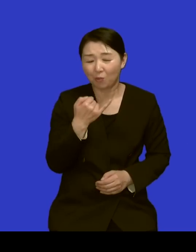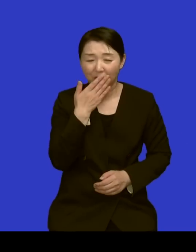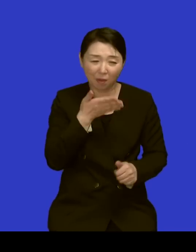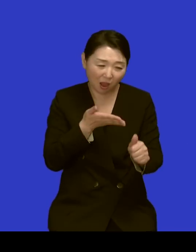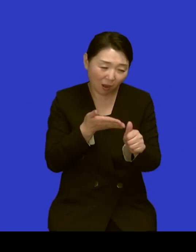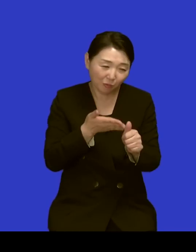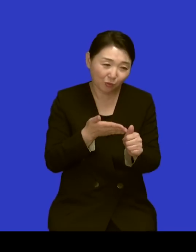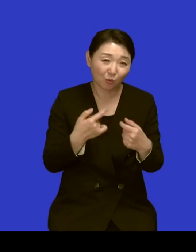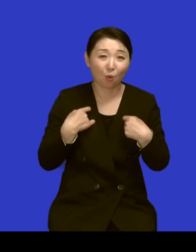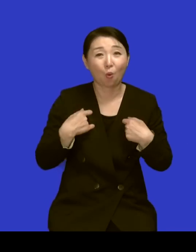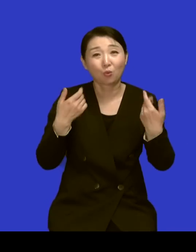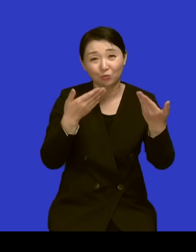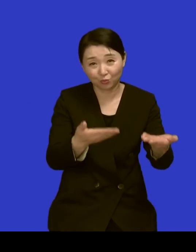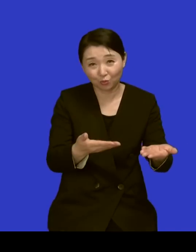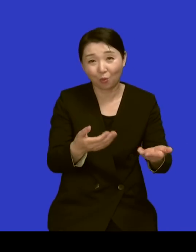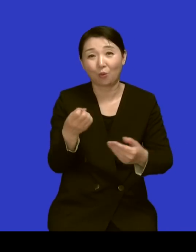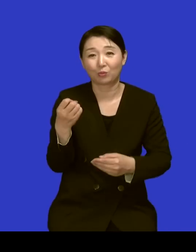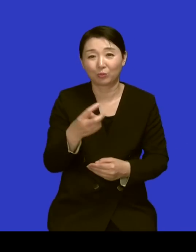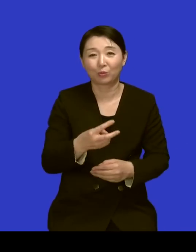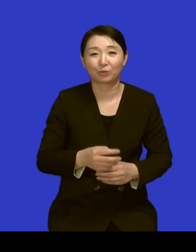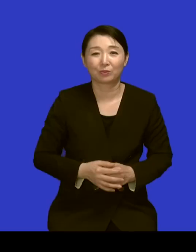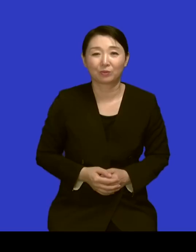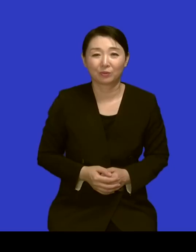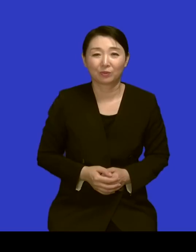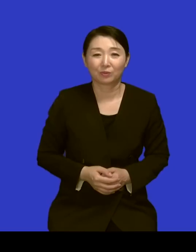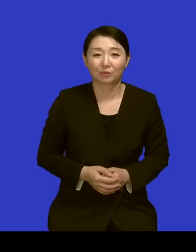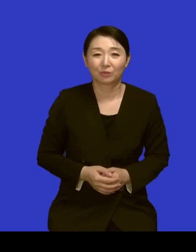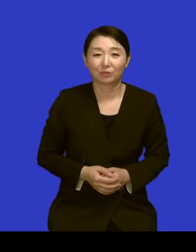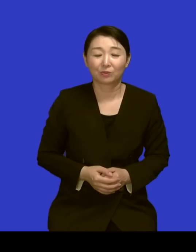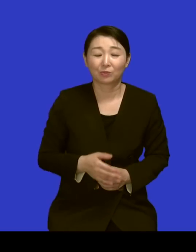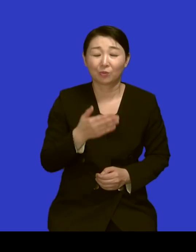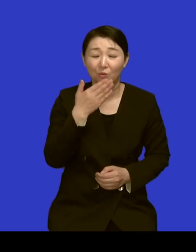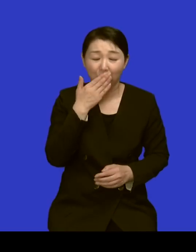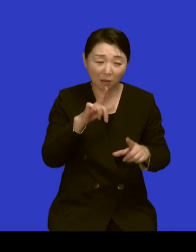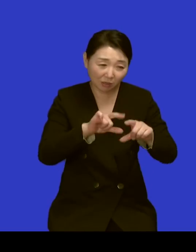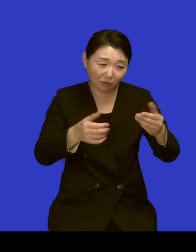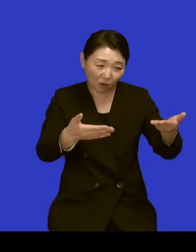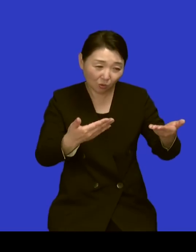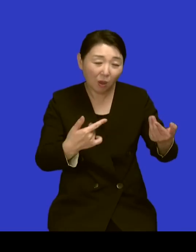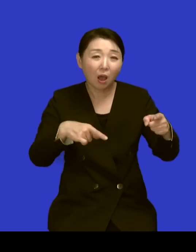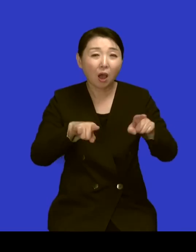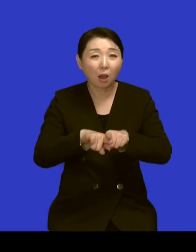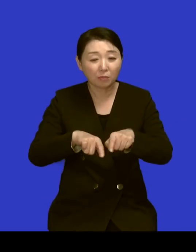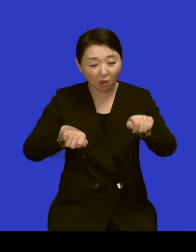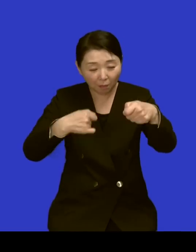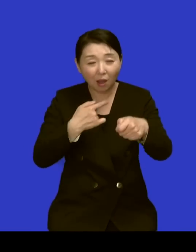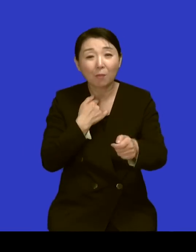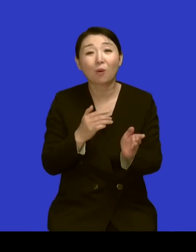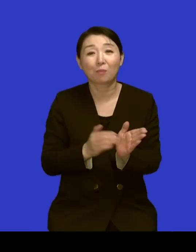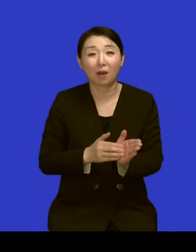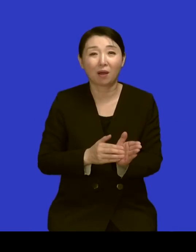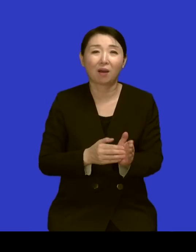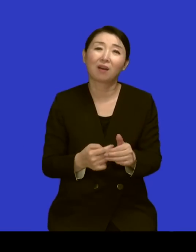옷 입히고 네 그러니까 밥상 차림을 같이 밥 먹고 네 자연스럽군요 네